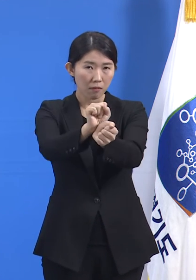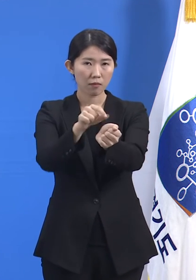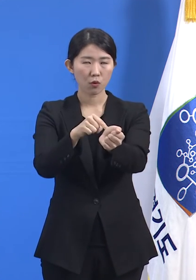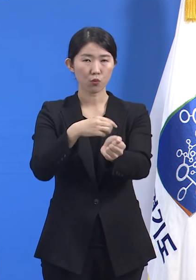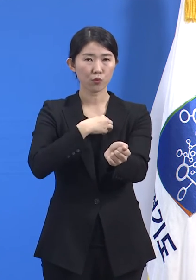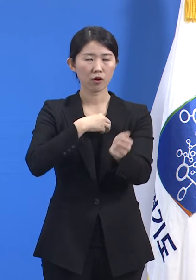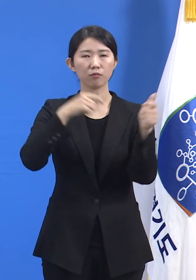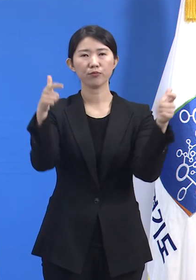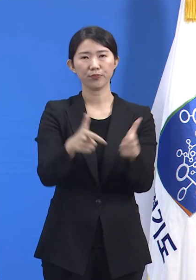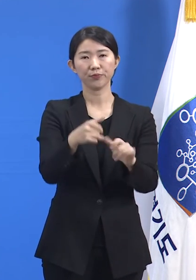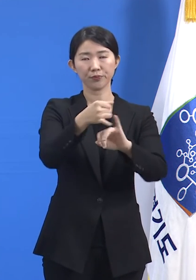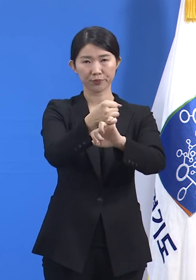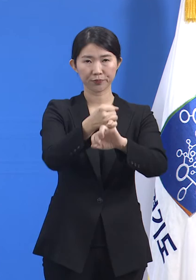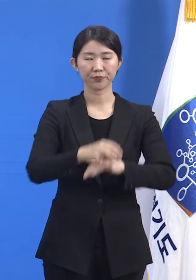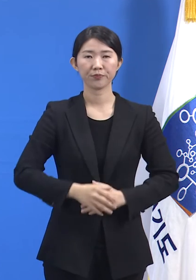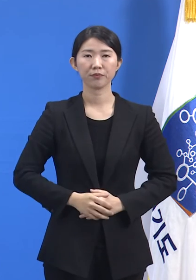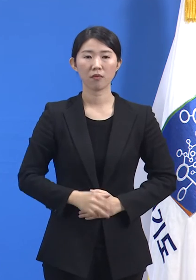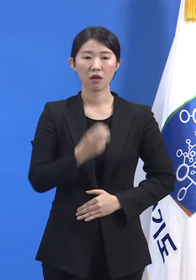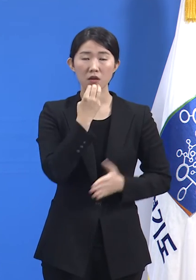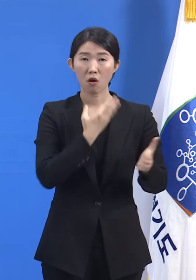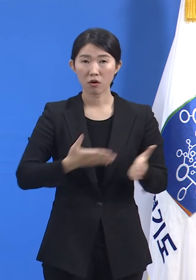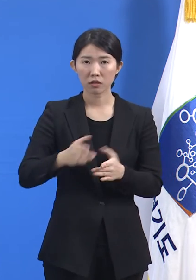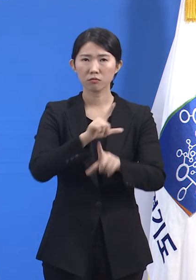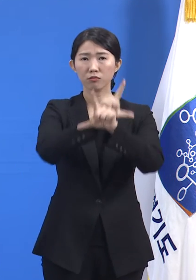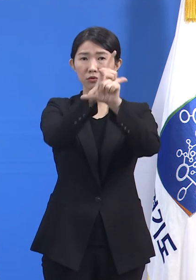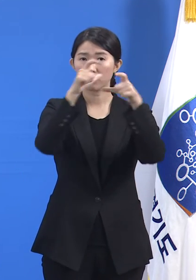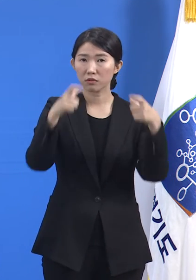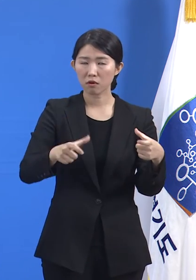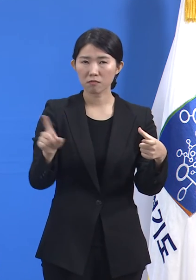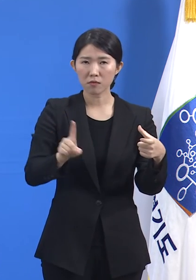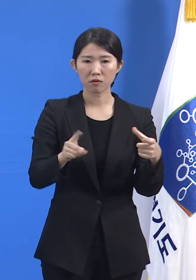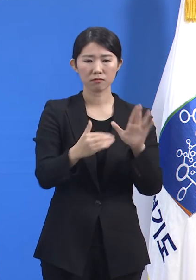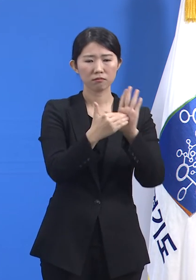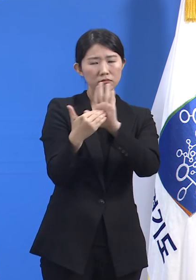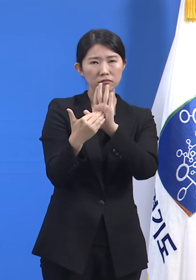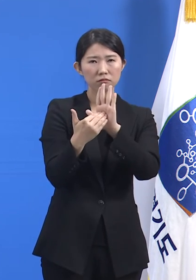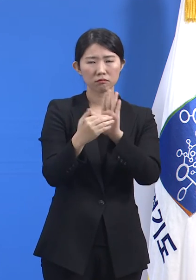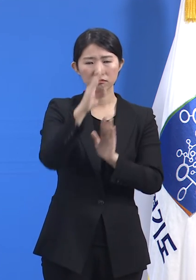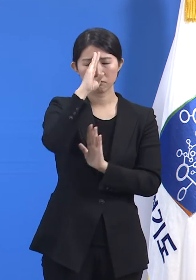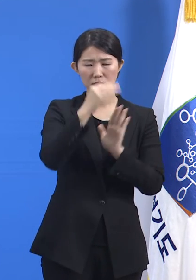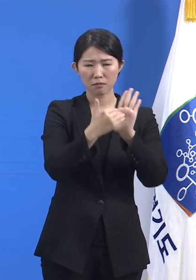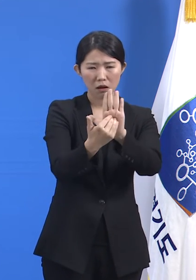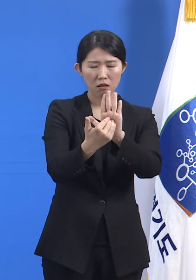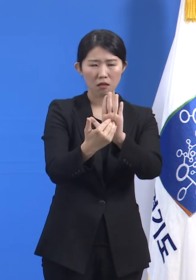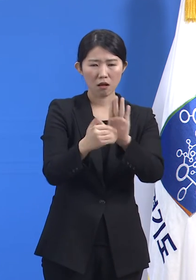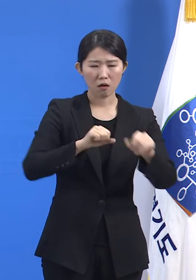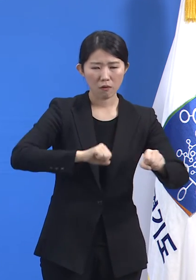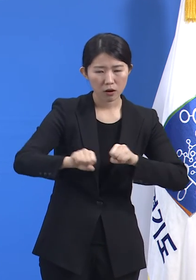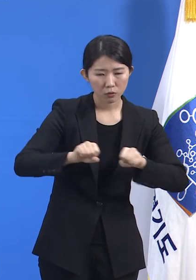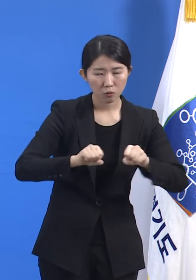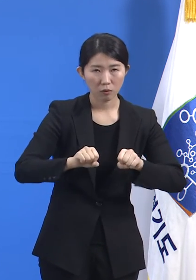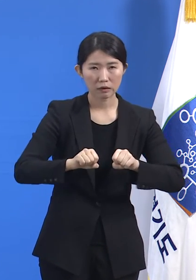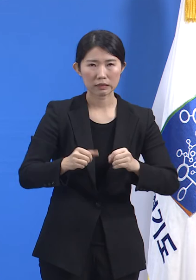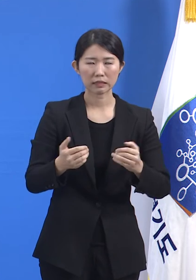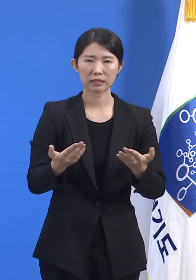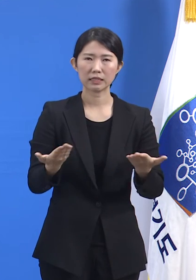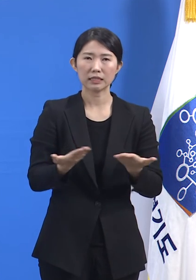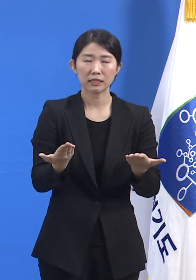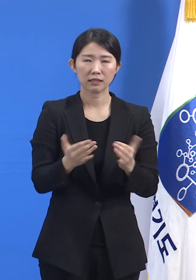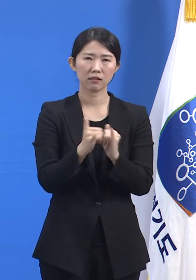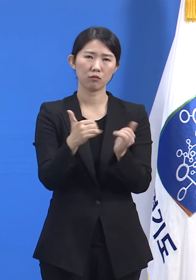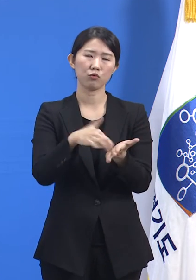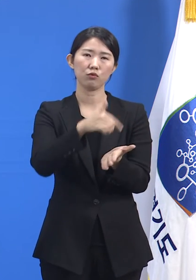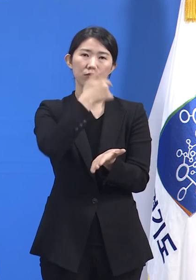경기 북부지역은 상대적으로 방역활동에 투입할 자원이 부족한 경향이 있습니다. 정부와